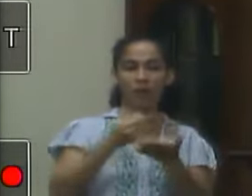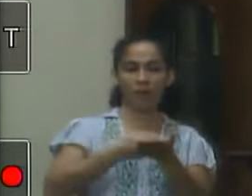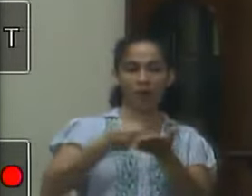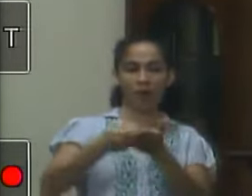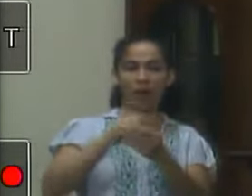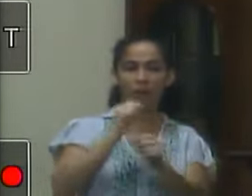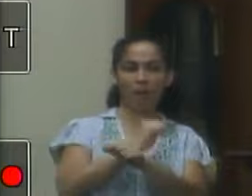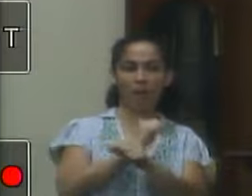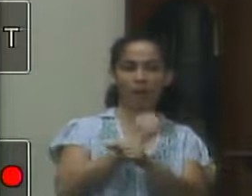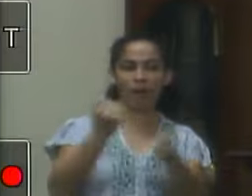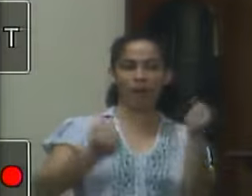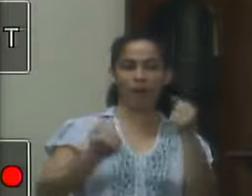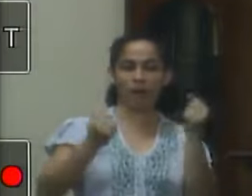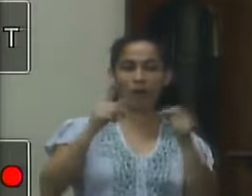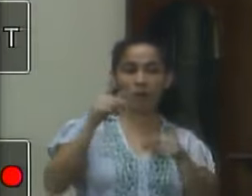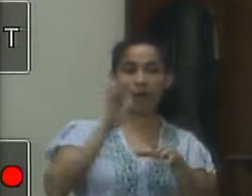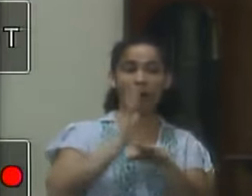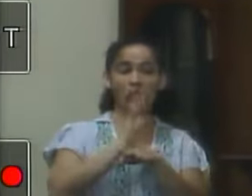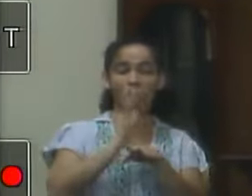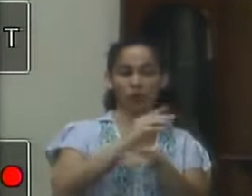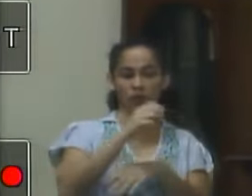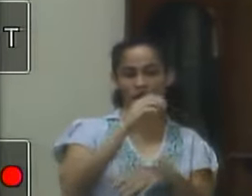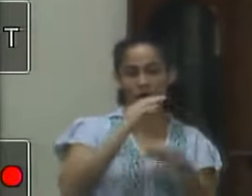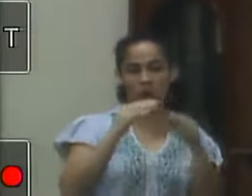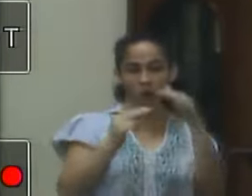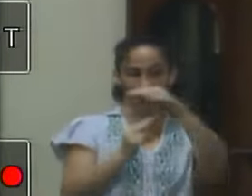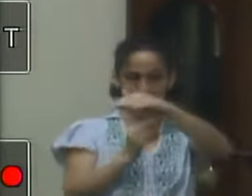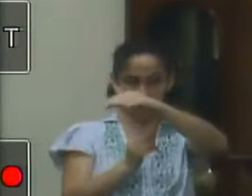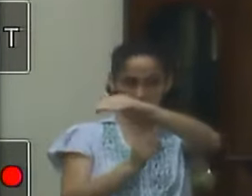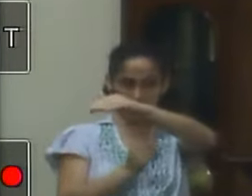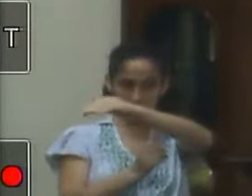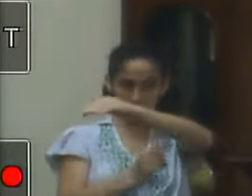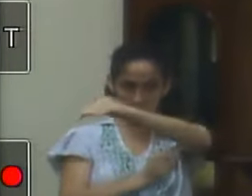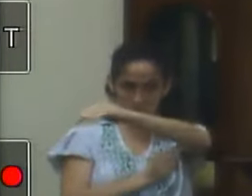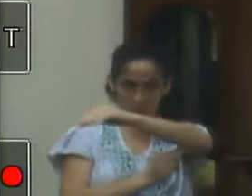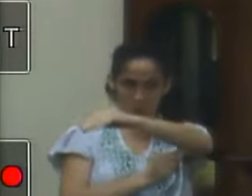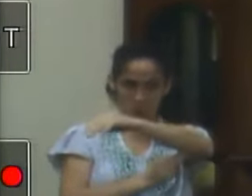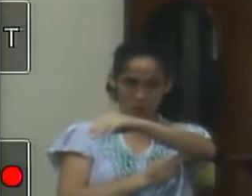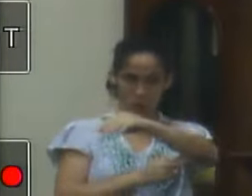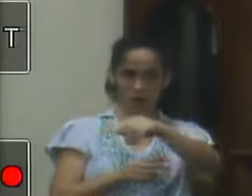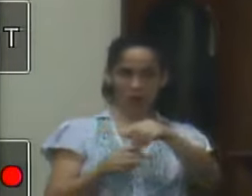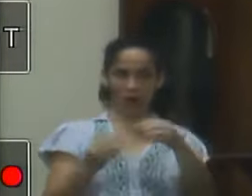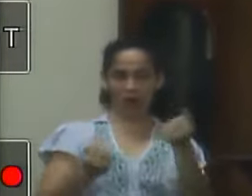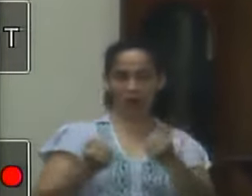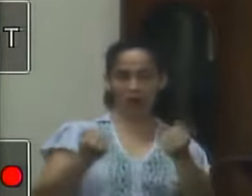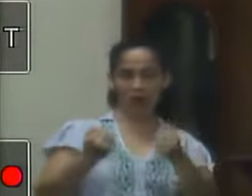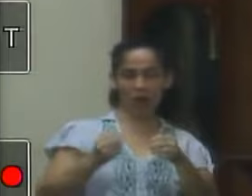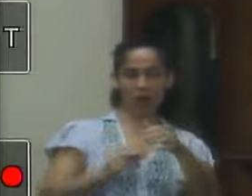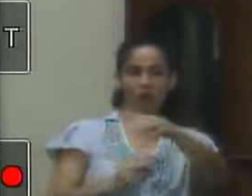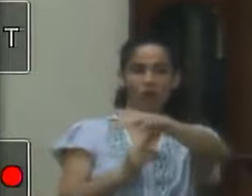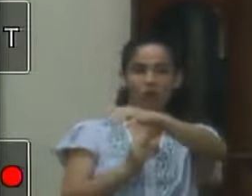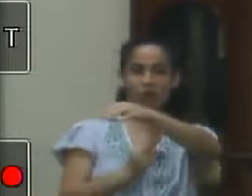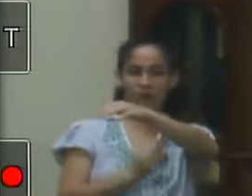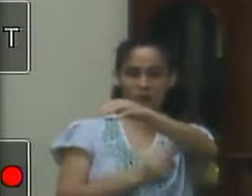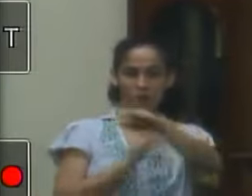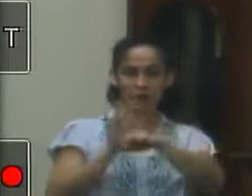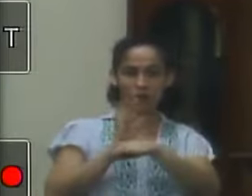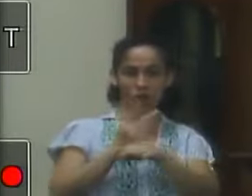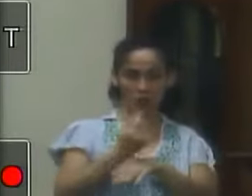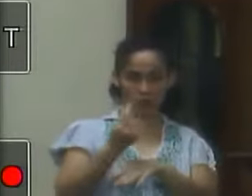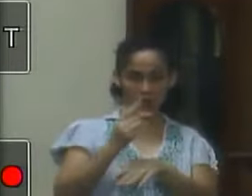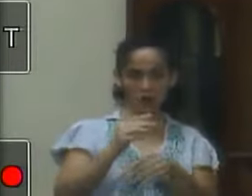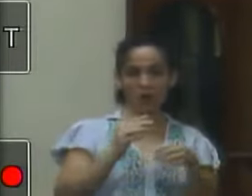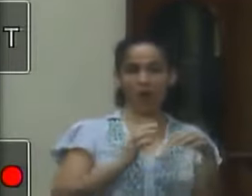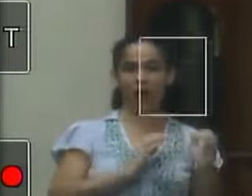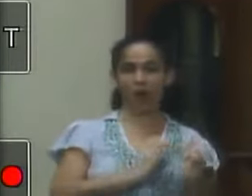Valença que vai beneficiar não só o trânsito de Valença enfim